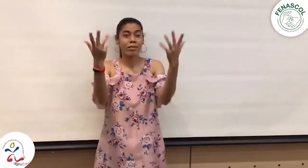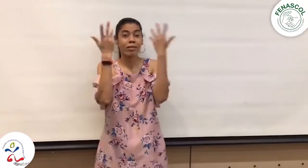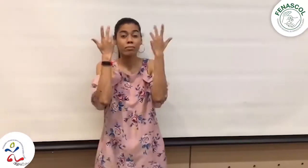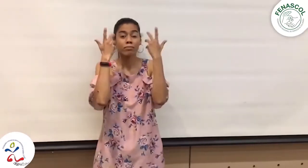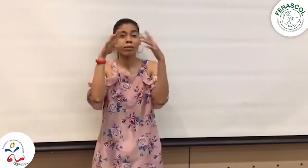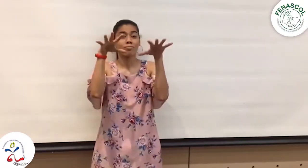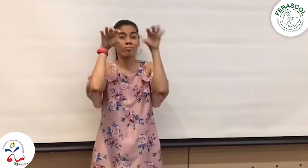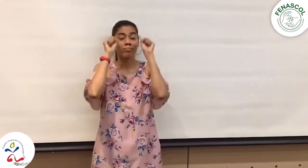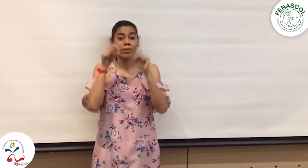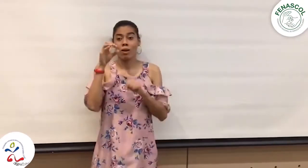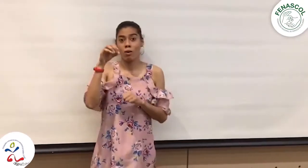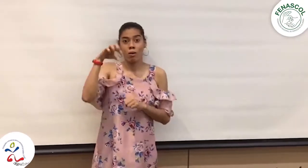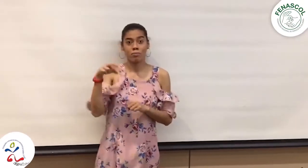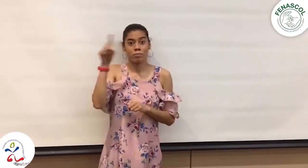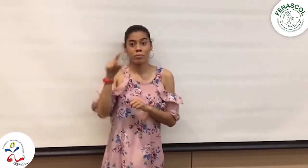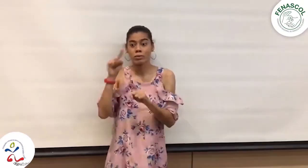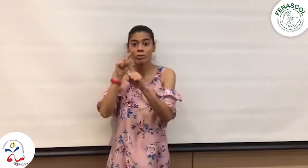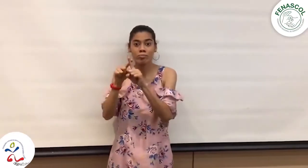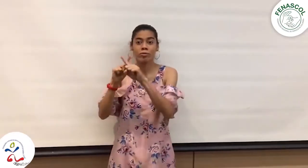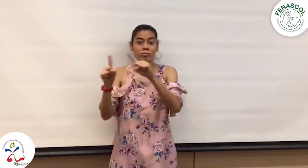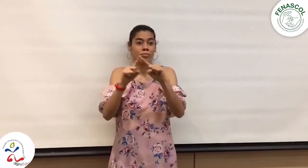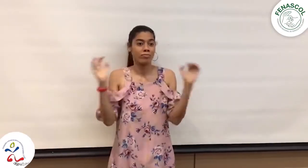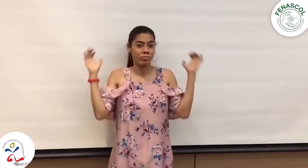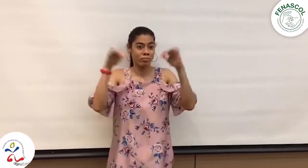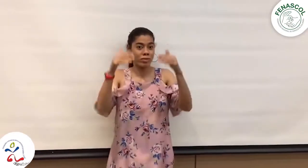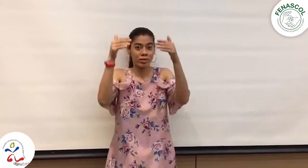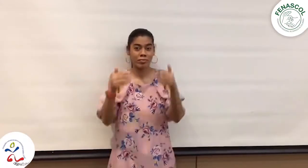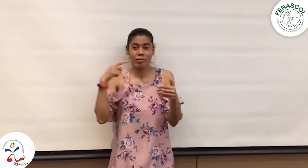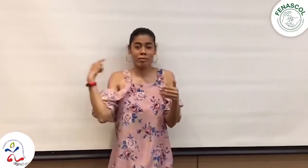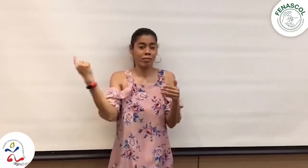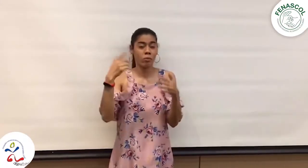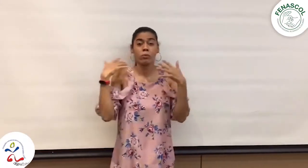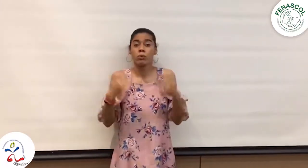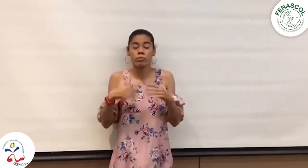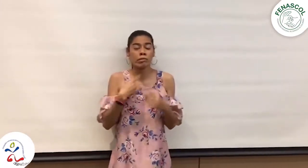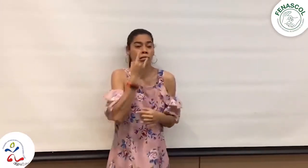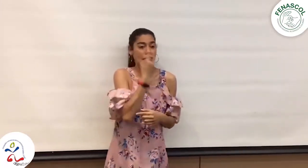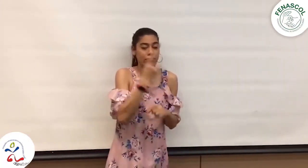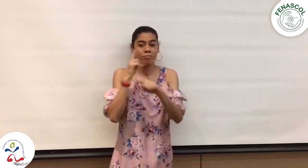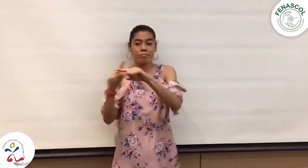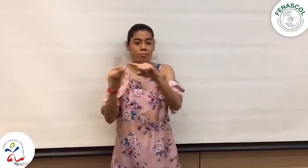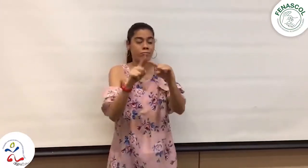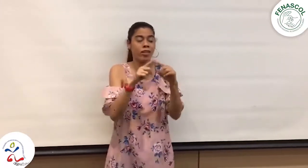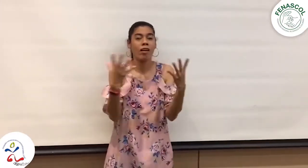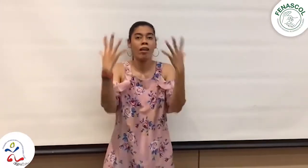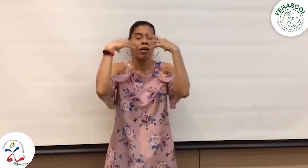espacio y el aprendizaje que obtuvimos sobre los Objetivos de Desarrollo Sostenible, contando con la participación de diferentes discapacidades.